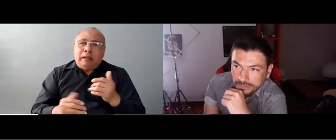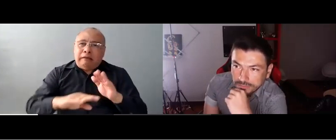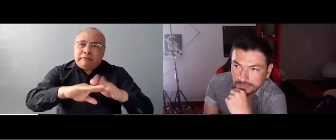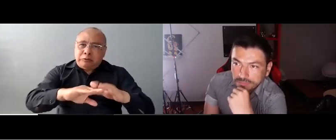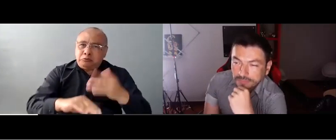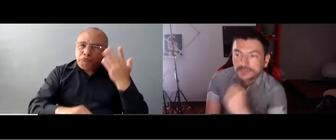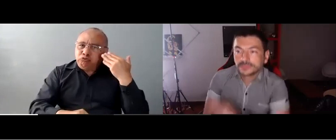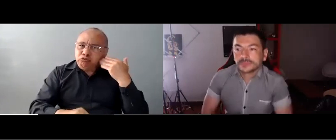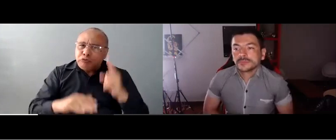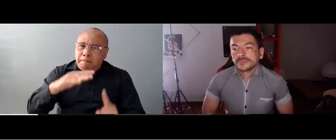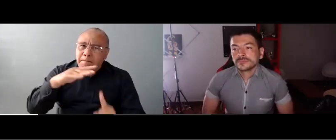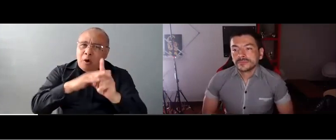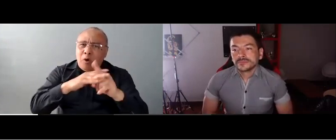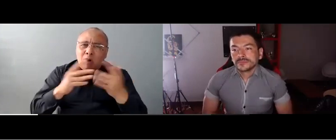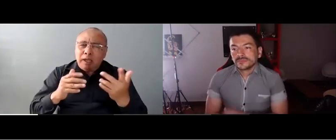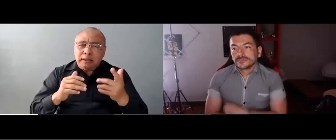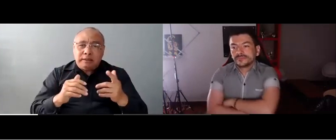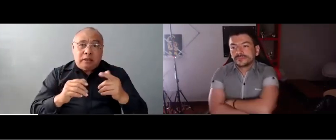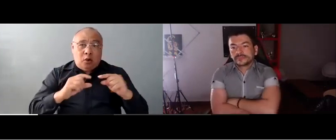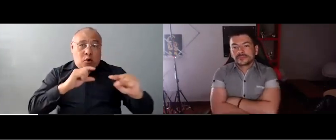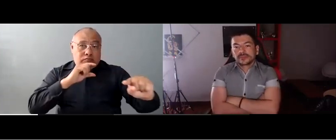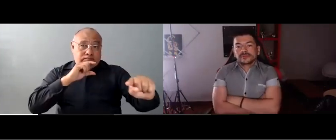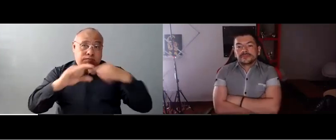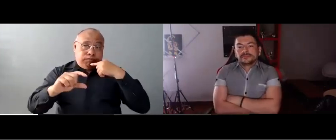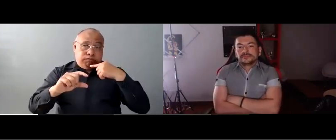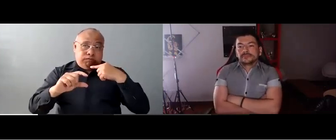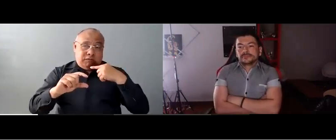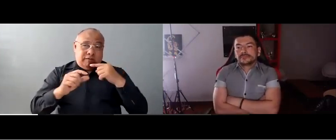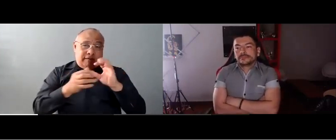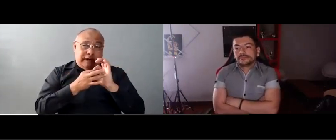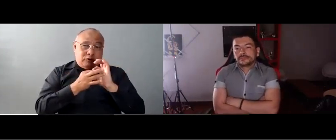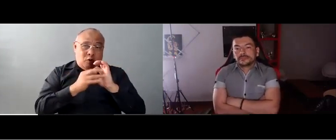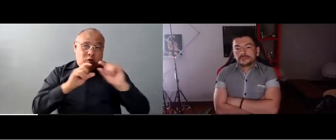nosotros recomendamos a la comunidad, pues que tengan presente esta situación.